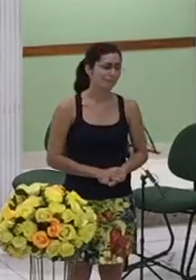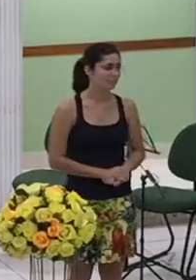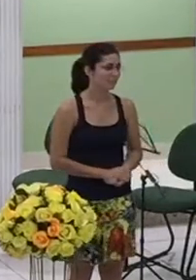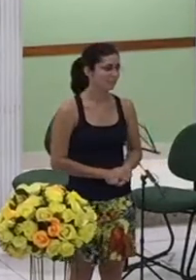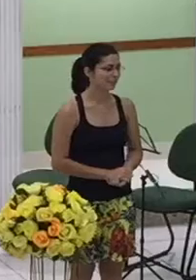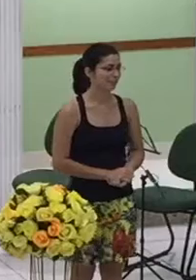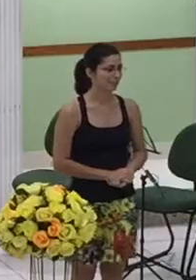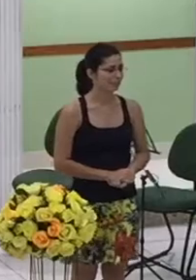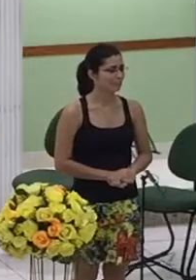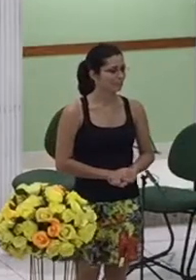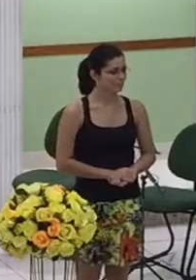para o seu